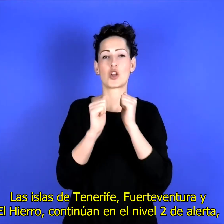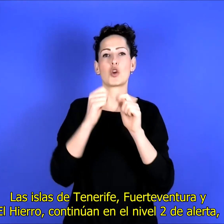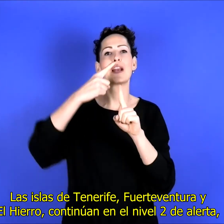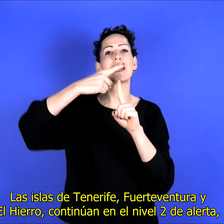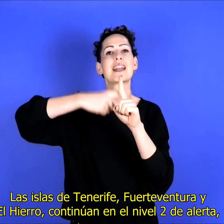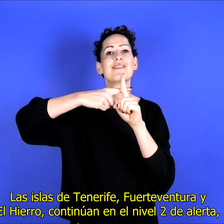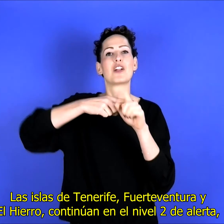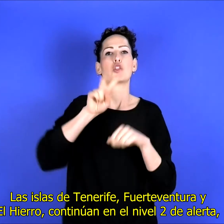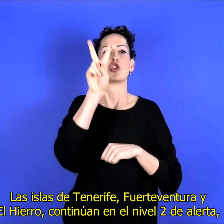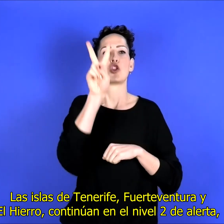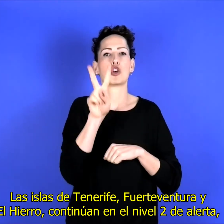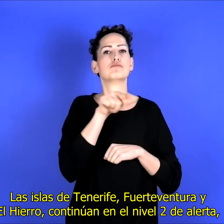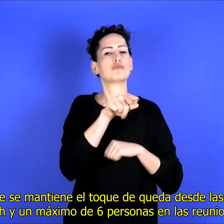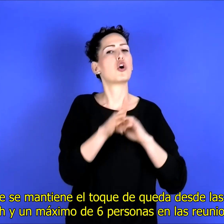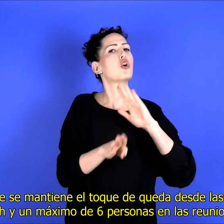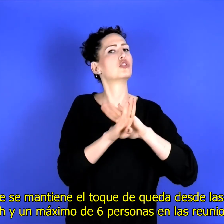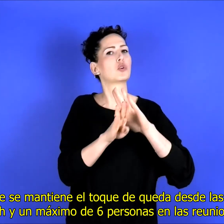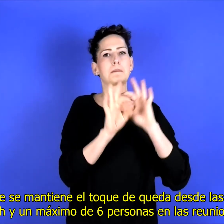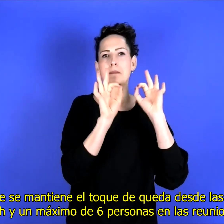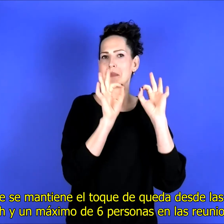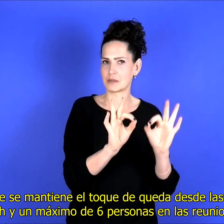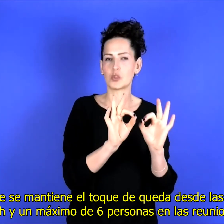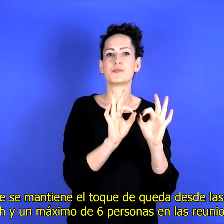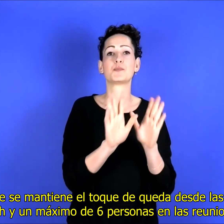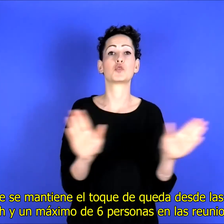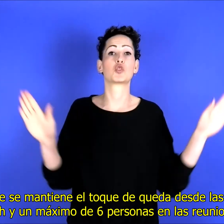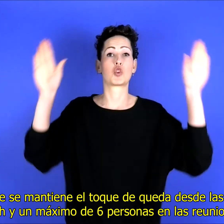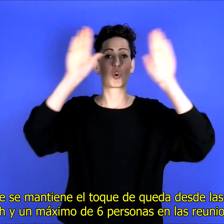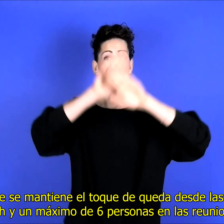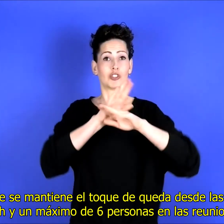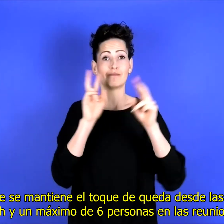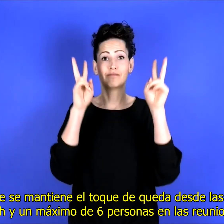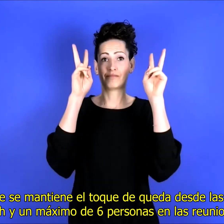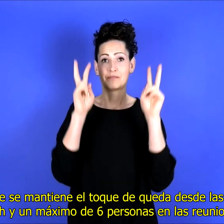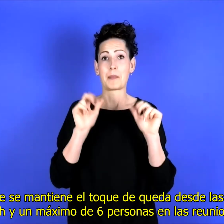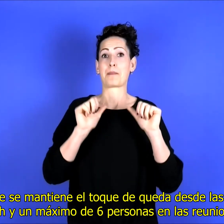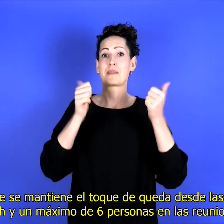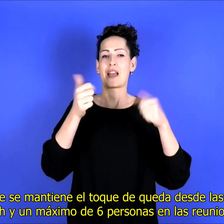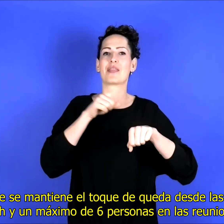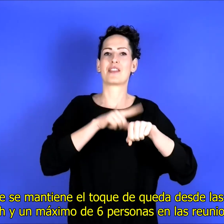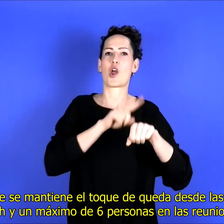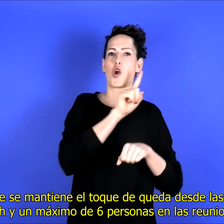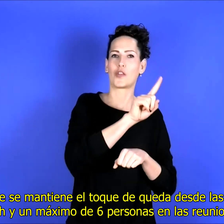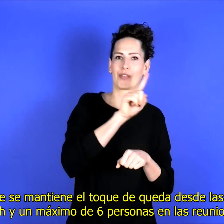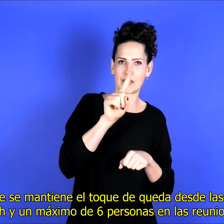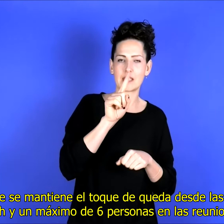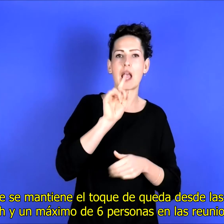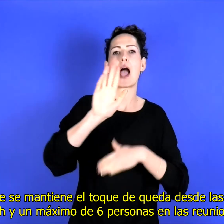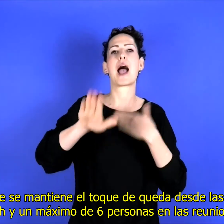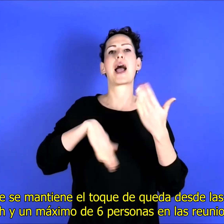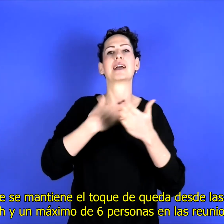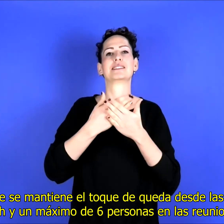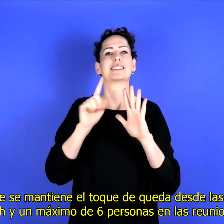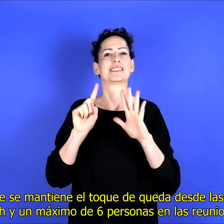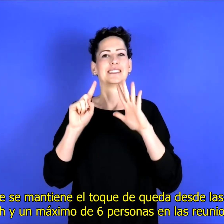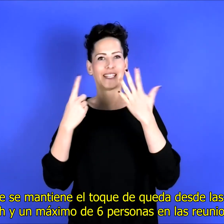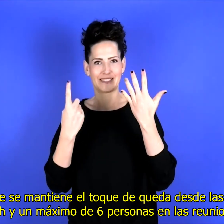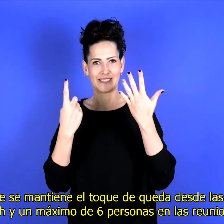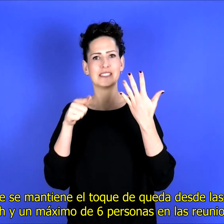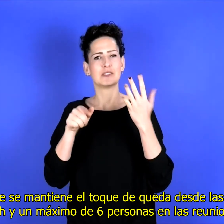la mañana. Las islas de Tenerife, Fuerteventura y El Hierro continúan en el nivel 2 de alerta, por lo